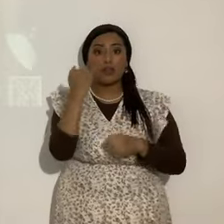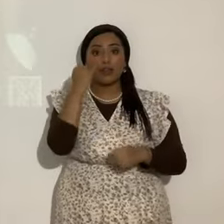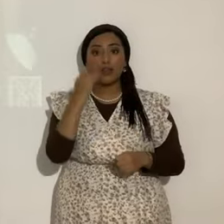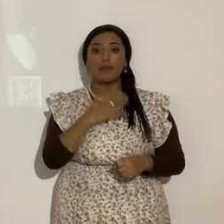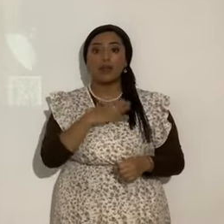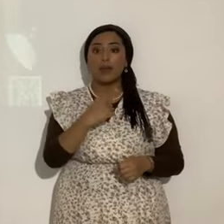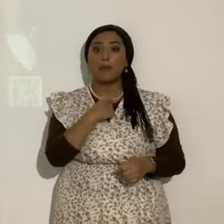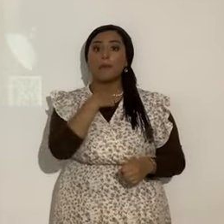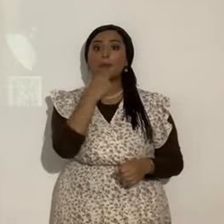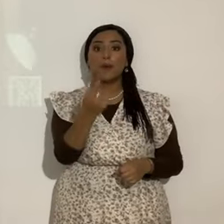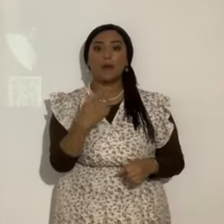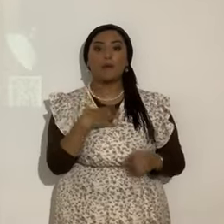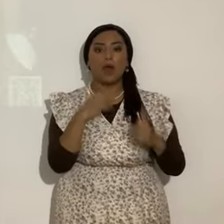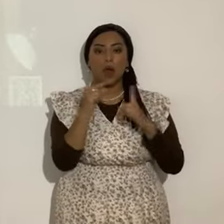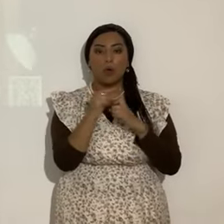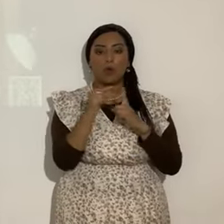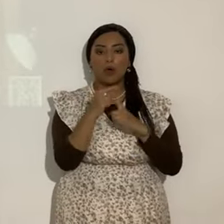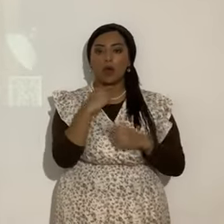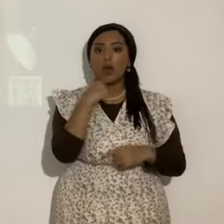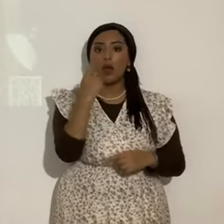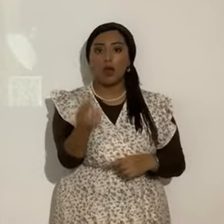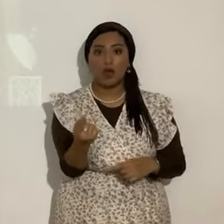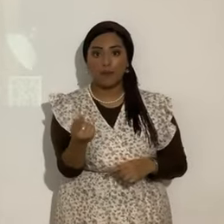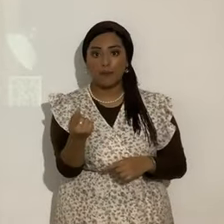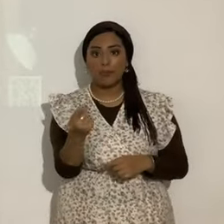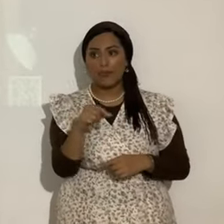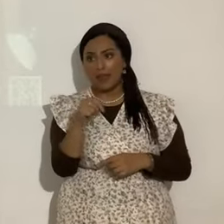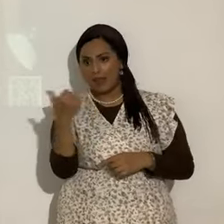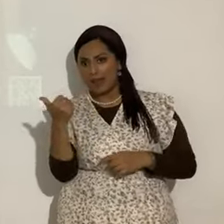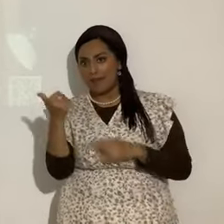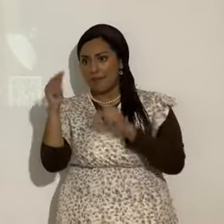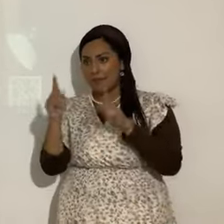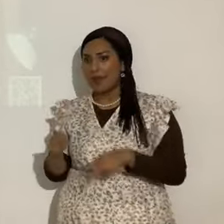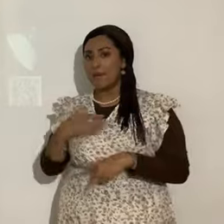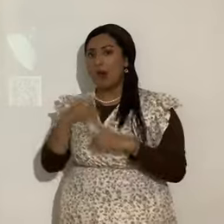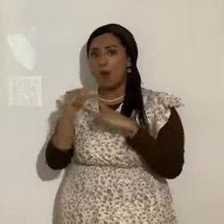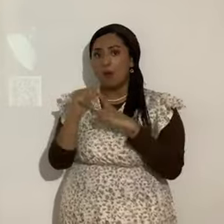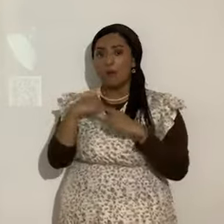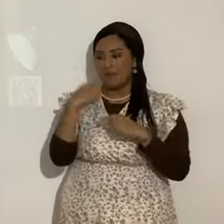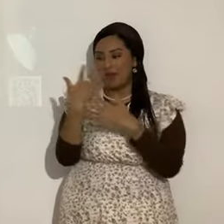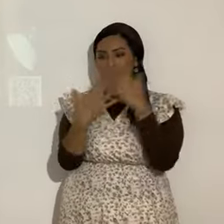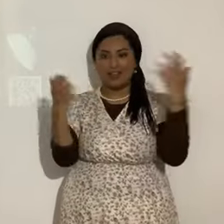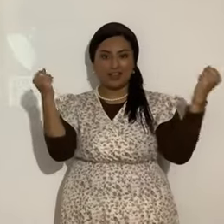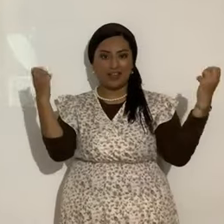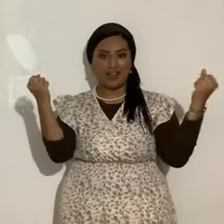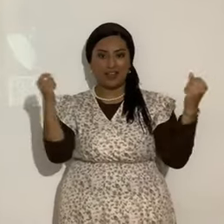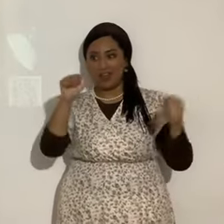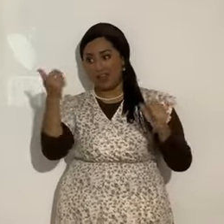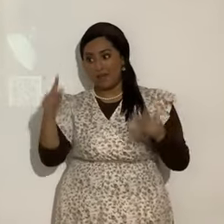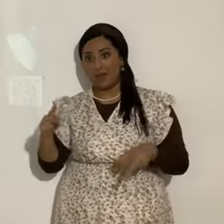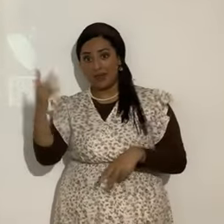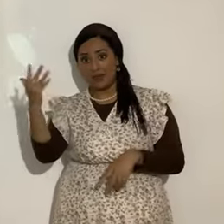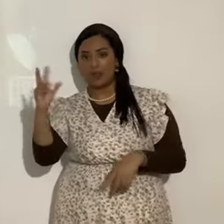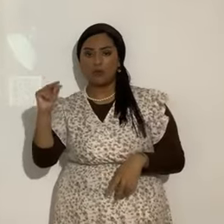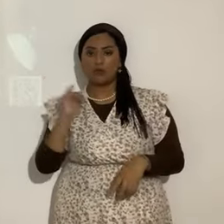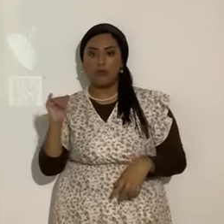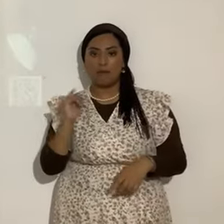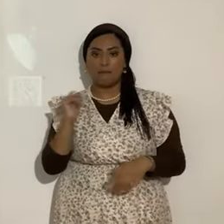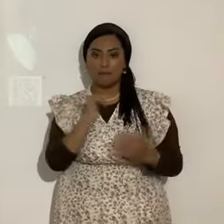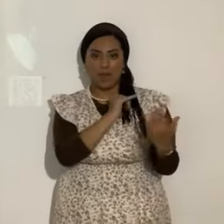lanzo mis palabras mis palabras no son otro doctor Javier Palacios el orio no soy yo mismo ¿de acuerdo?